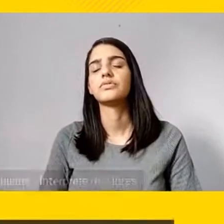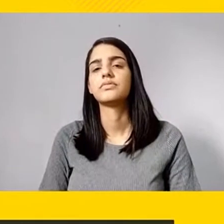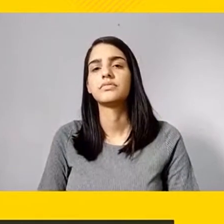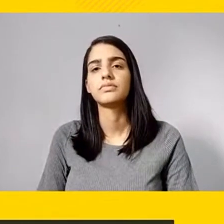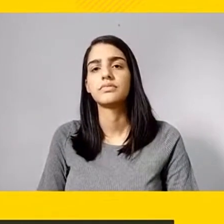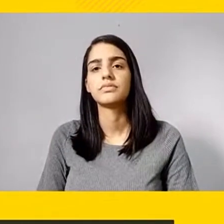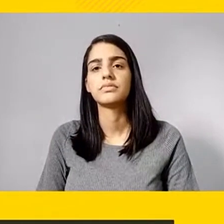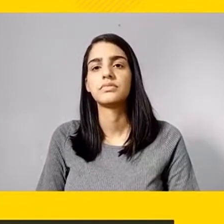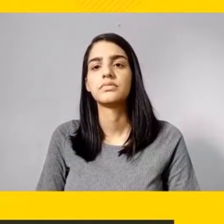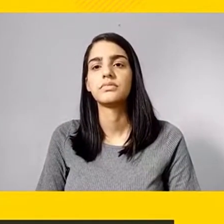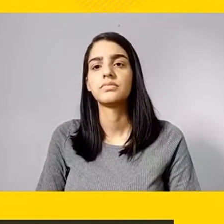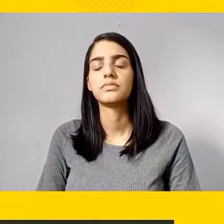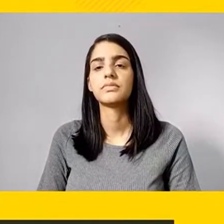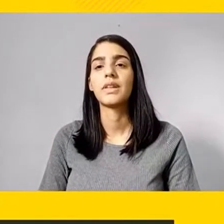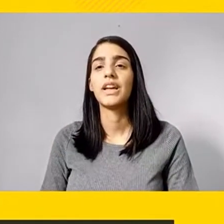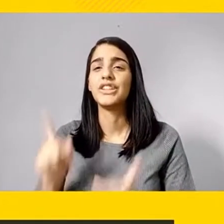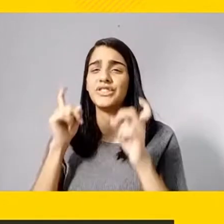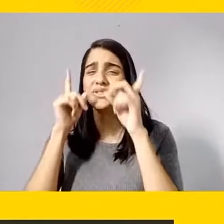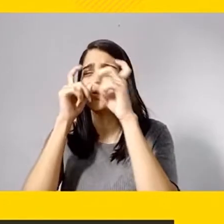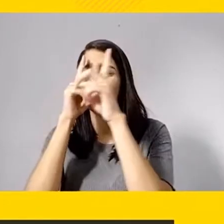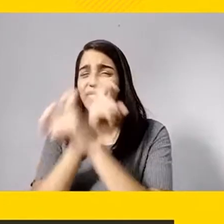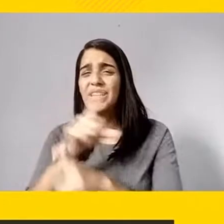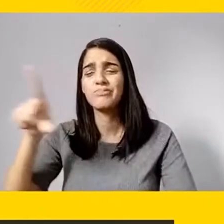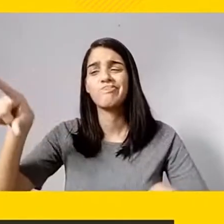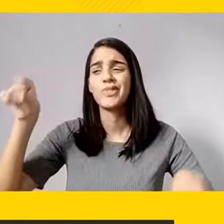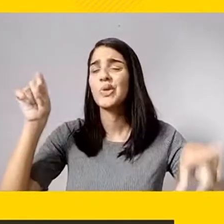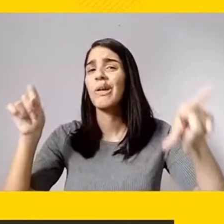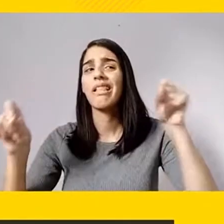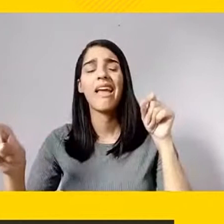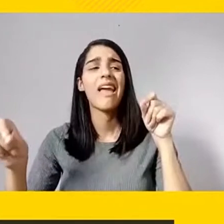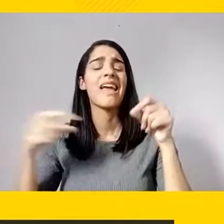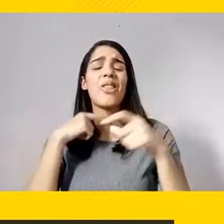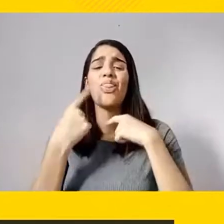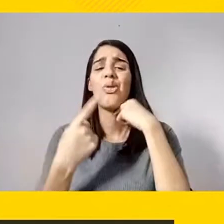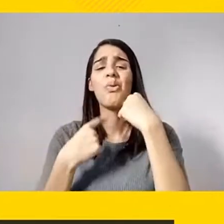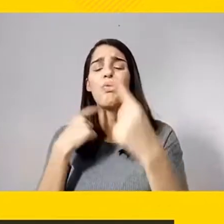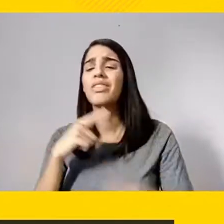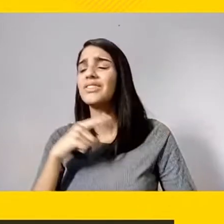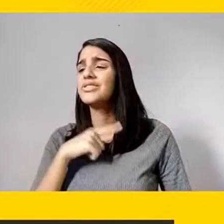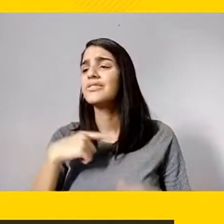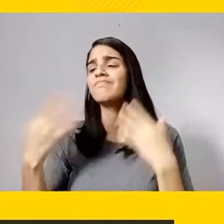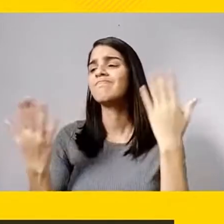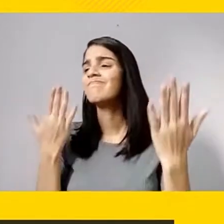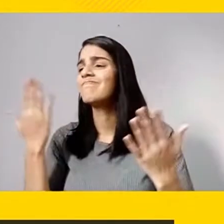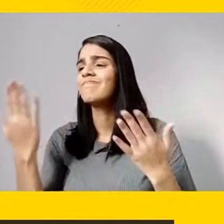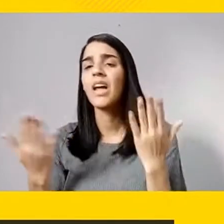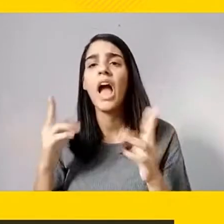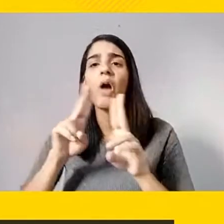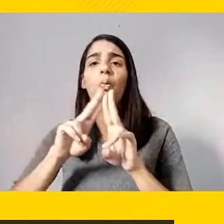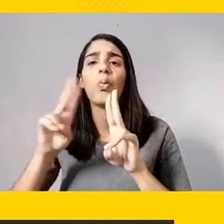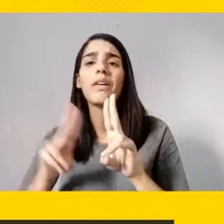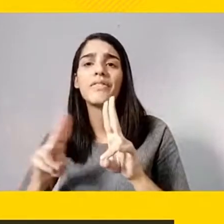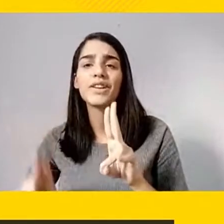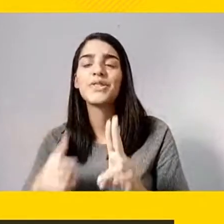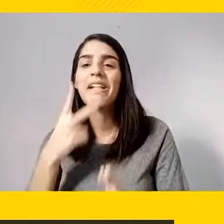E foi muito difícil essa escolha. Vejam, a UFRJ, ela dá o que é mais